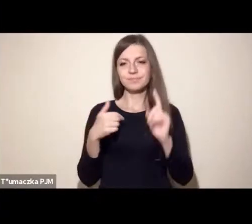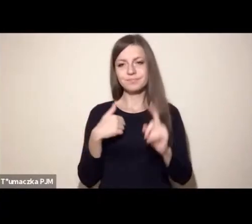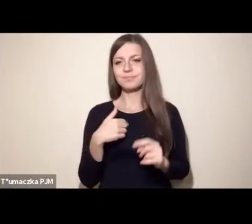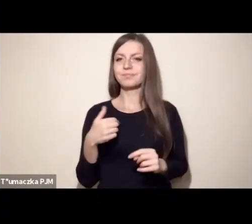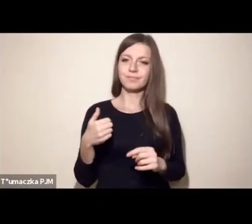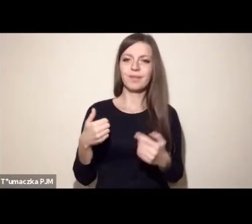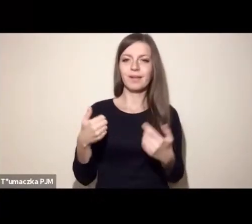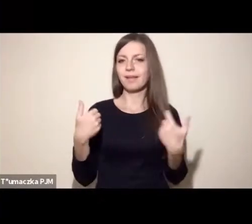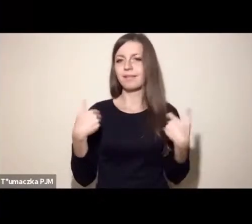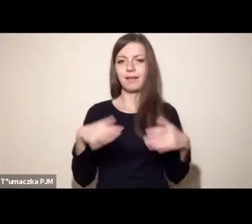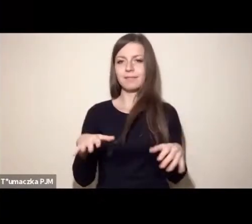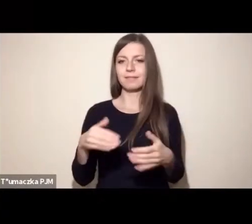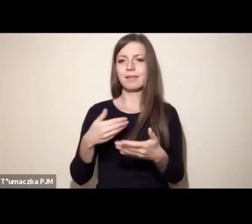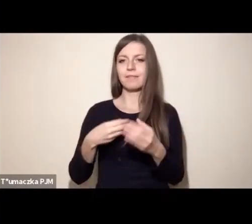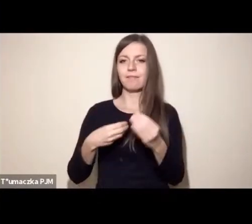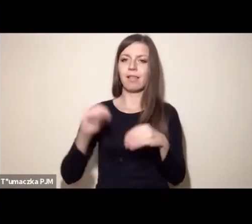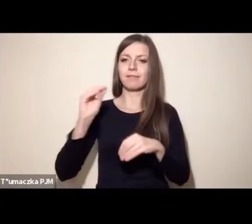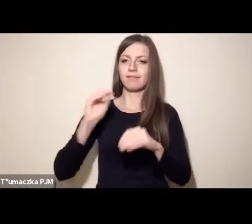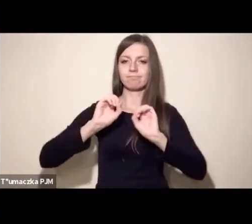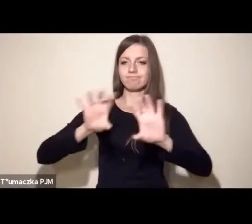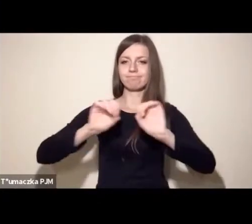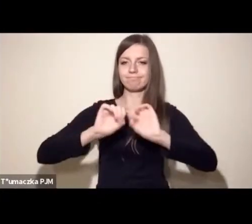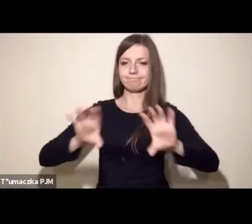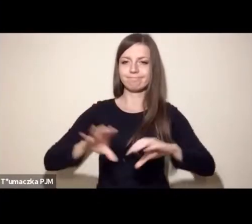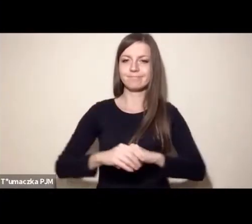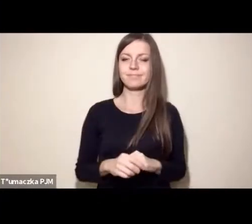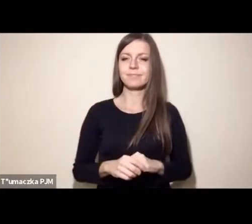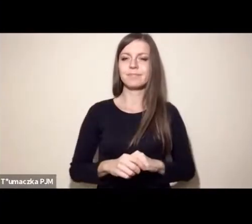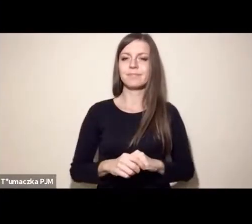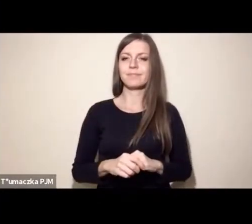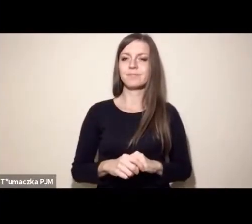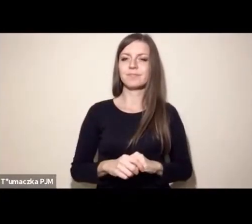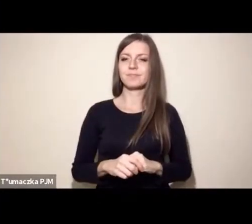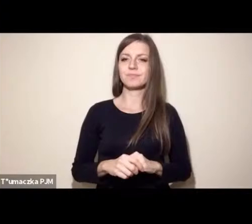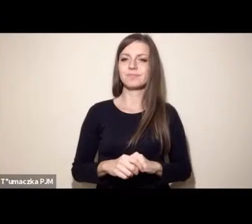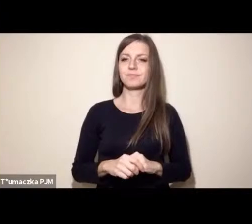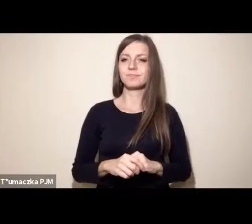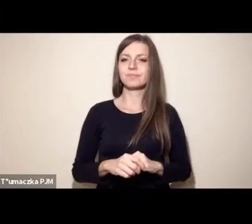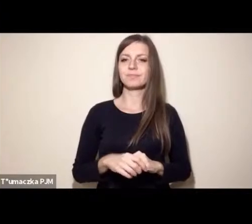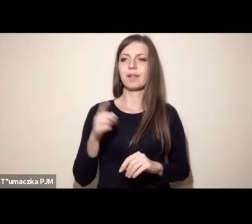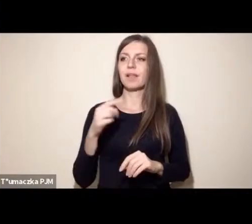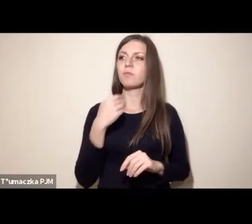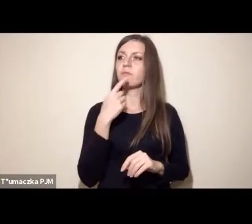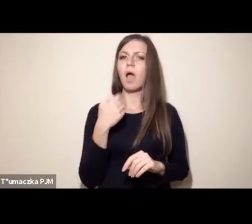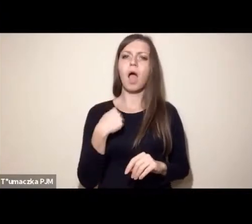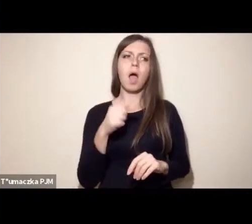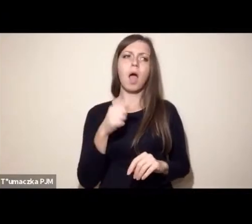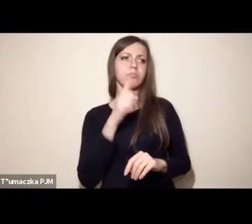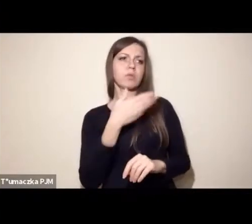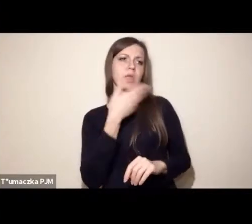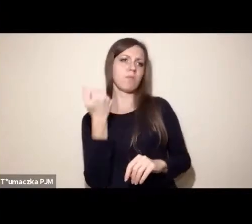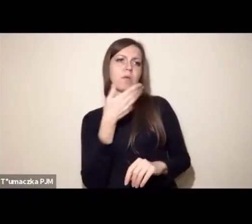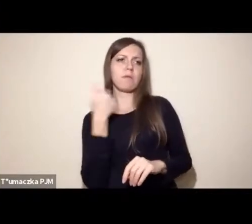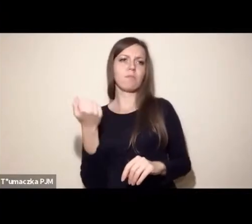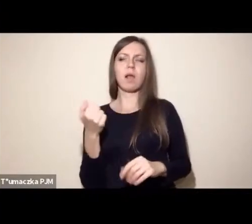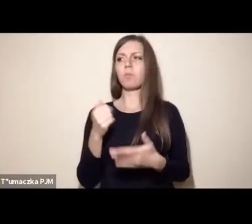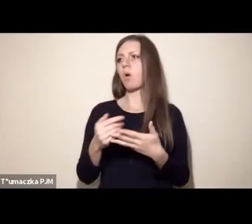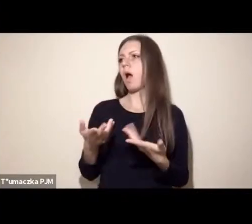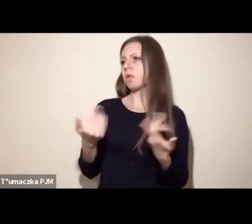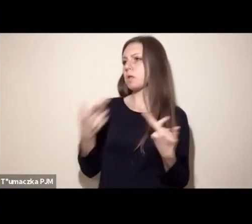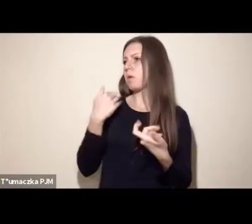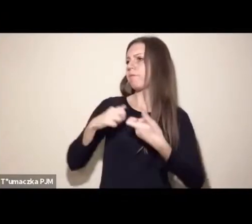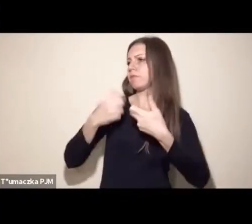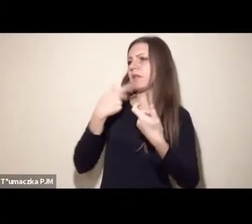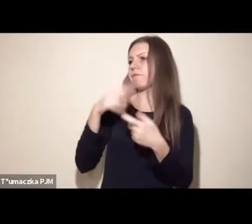rozwijał, ale podkreślam, że ten moment zaklinania prawdy i negowania różnic jest bardzo